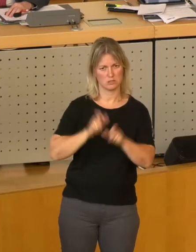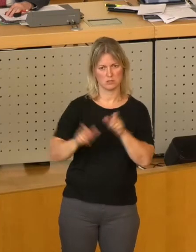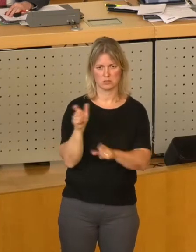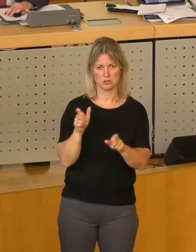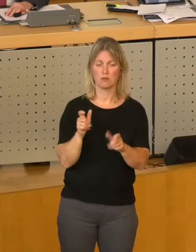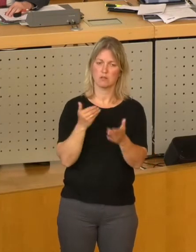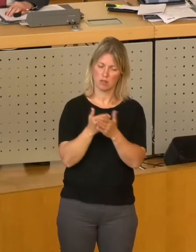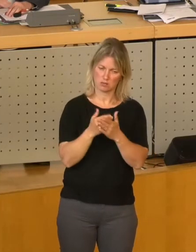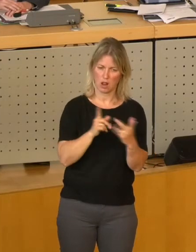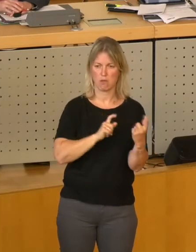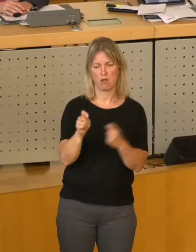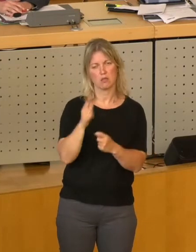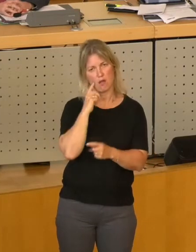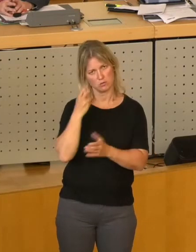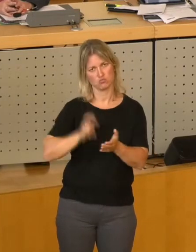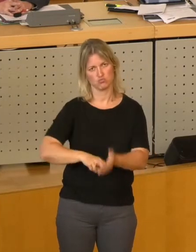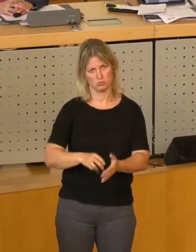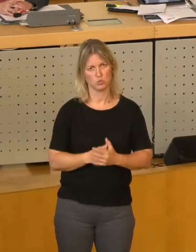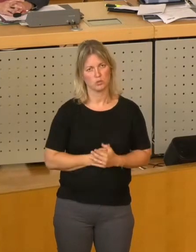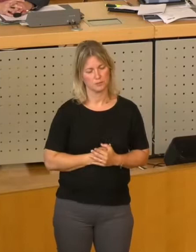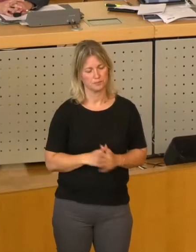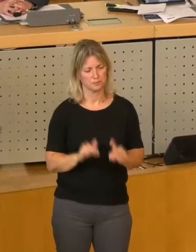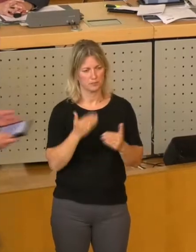werden wir diesem Antrag auch zustimmen. Vielen Dank.